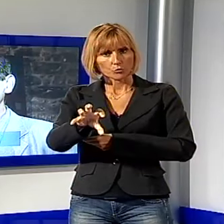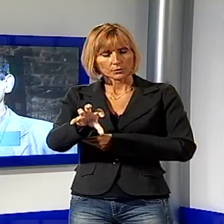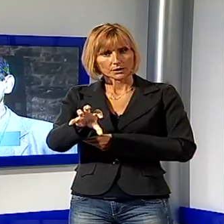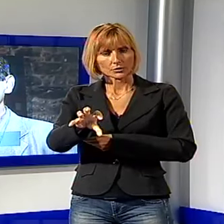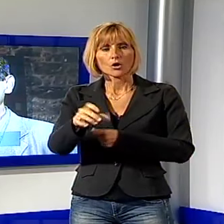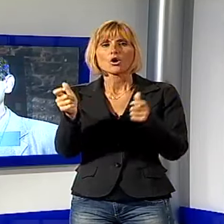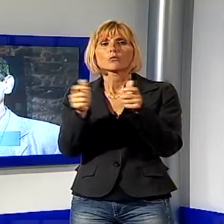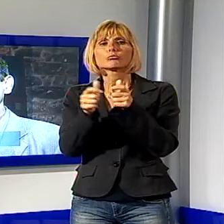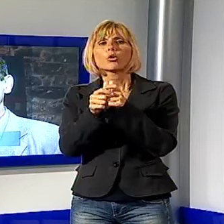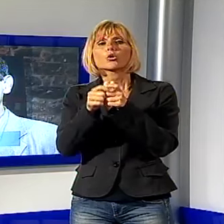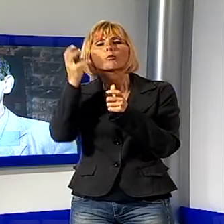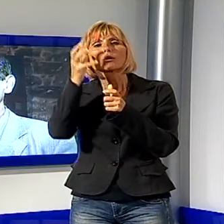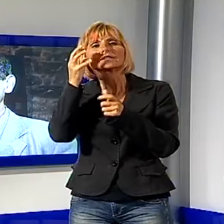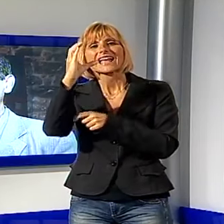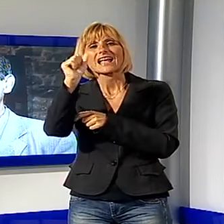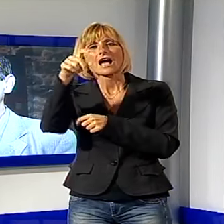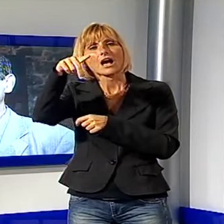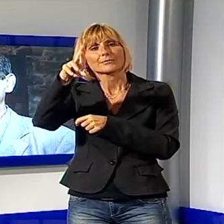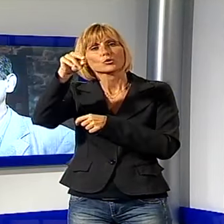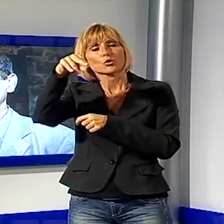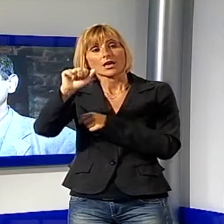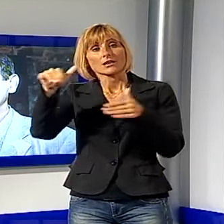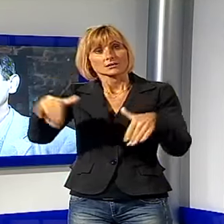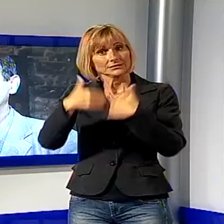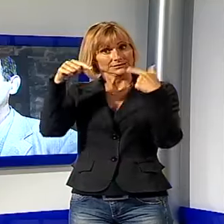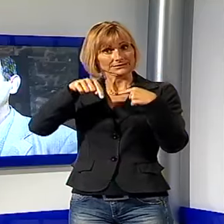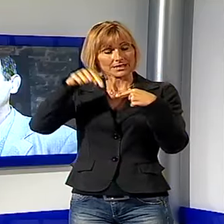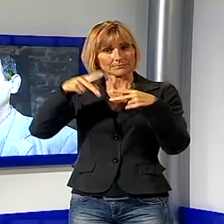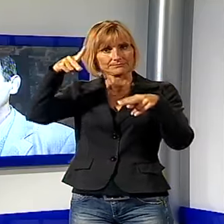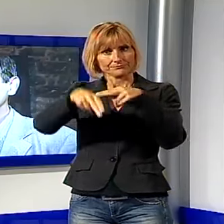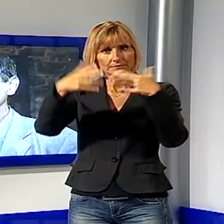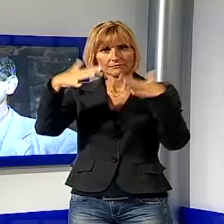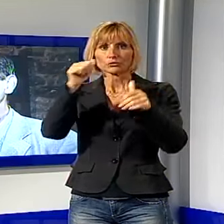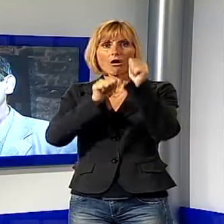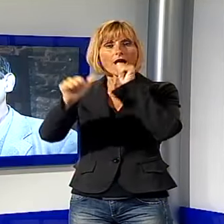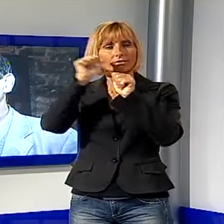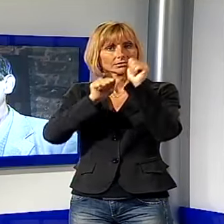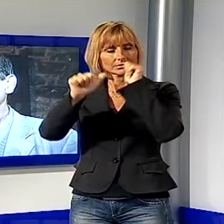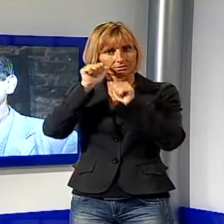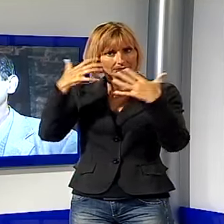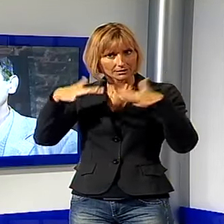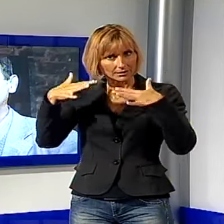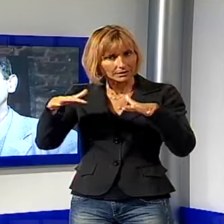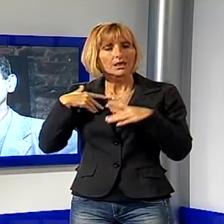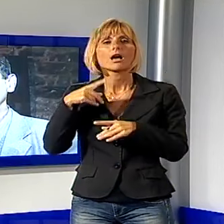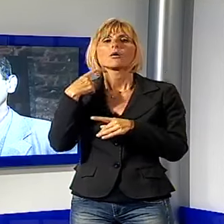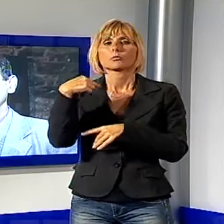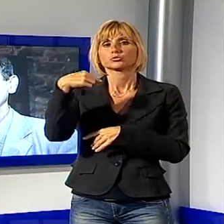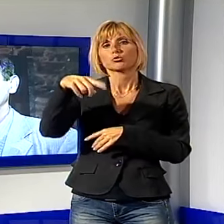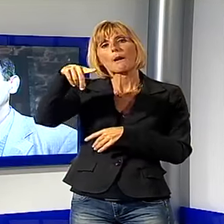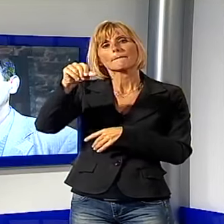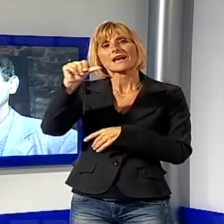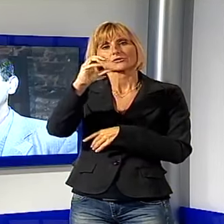Borgo della Poesia, stamani abbiamo inaugurato i locali della cantina, la cantina del Pascoli,